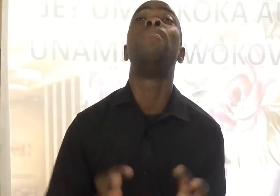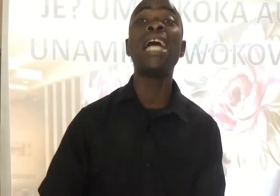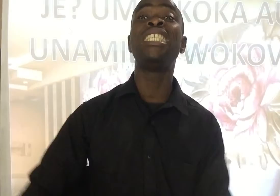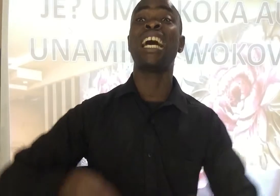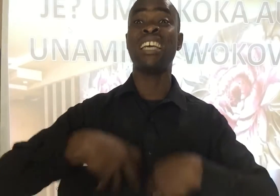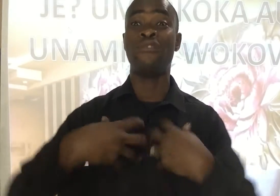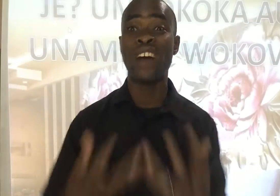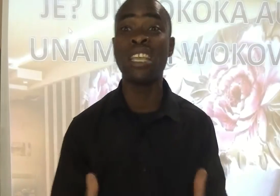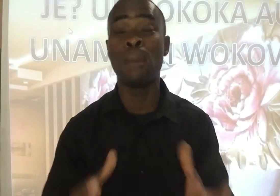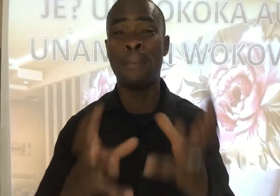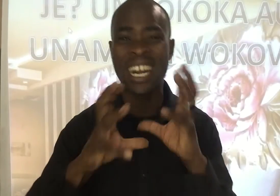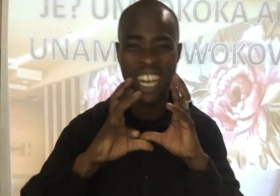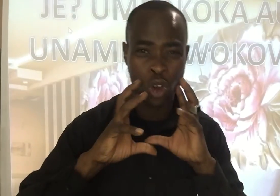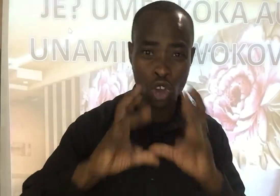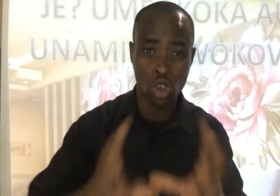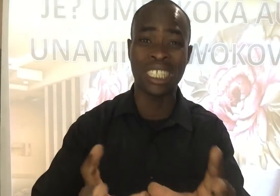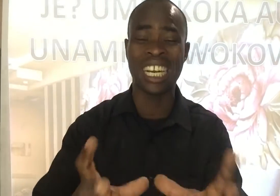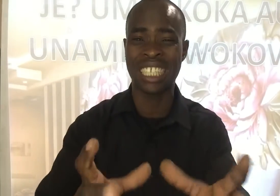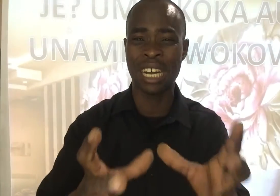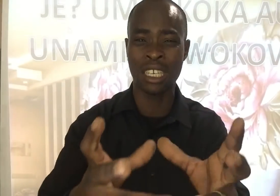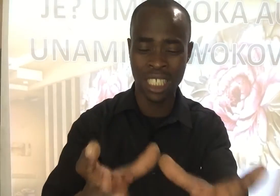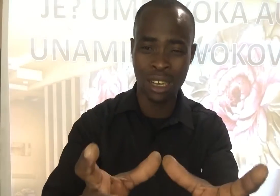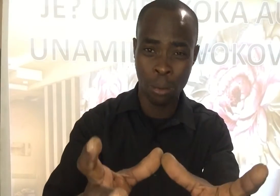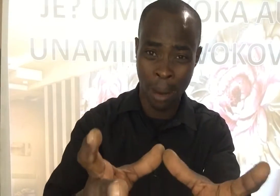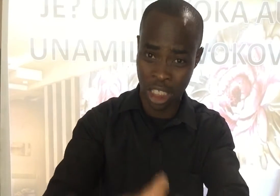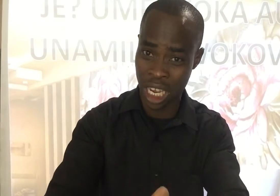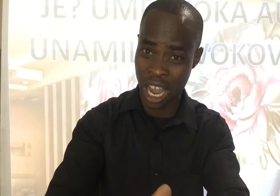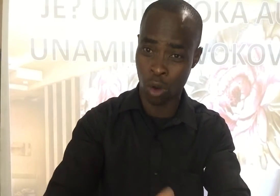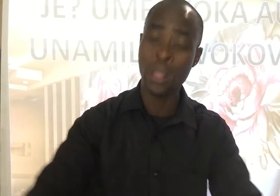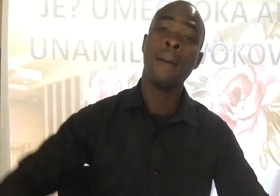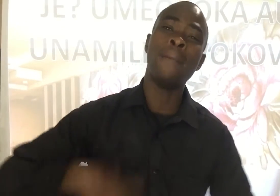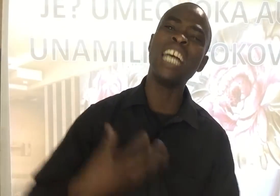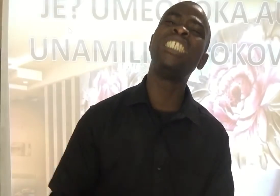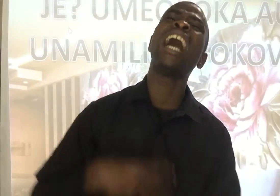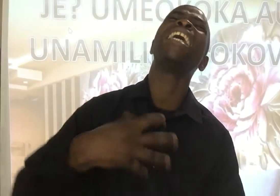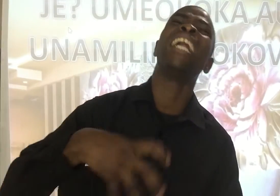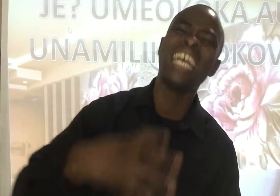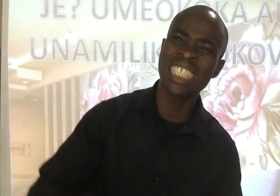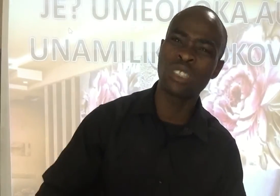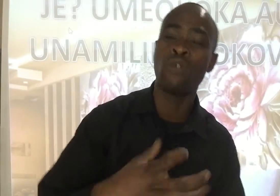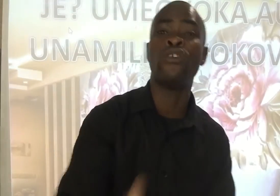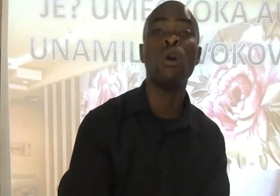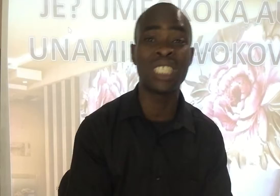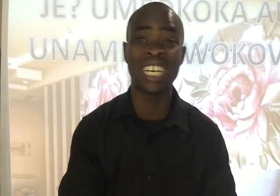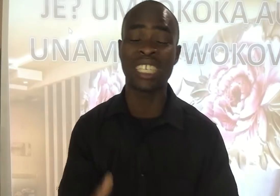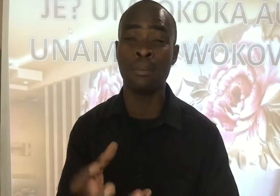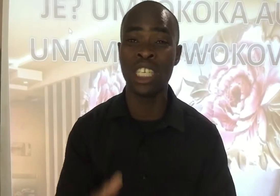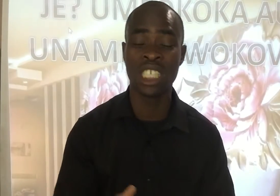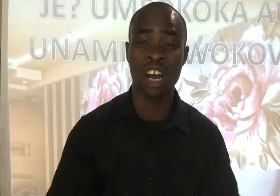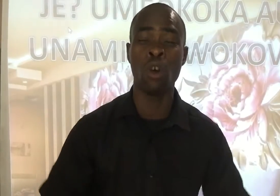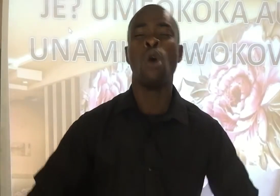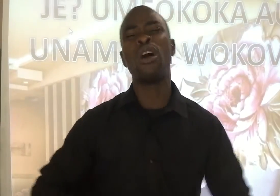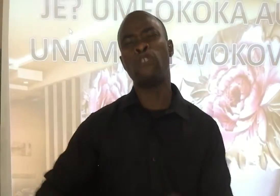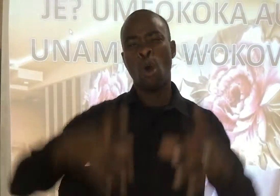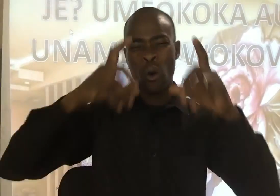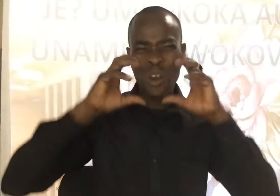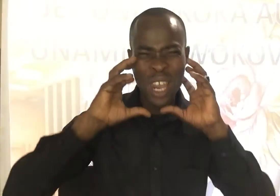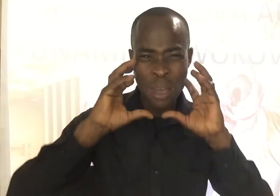maji haya fanyi mabadiriko yoyote katika maisha yako Maji haya leti tofauti katika maisha yako Kwa hivu wewe ni